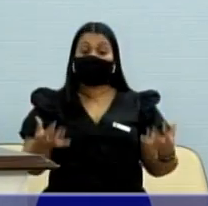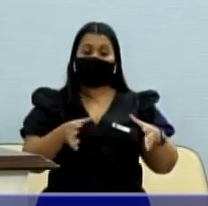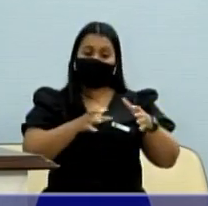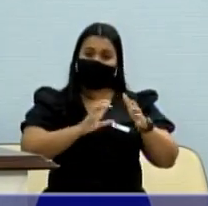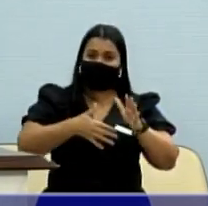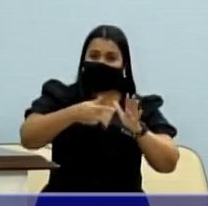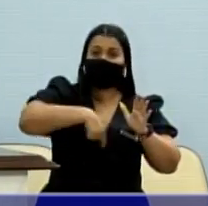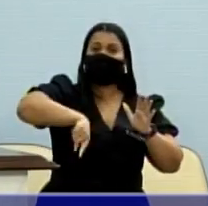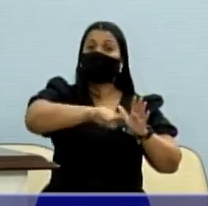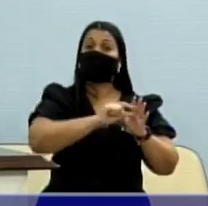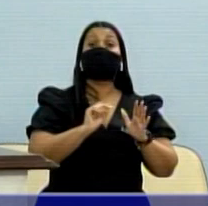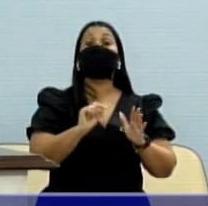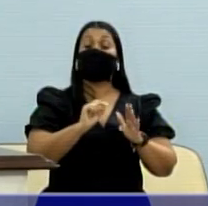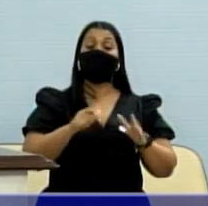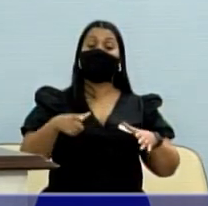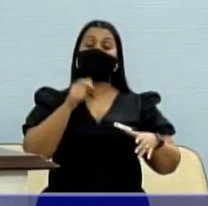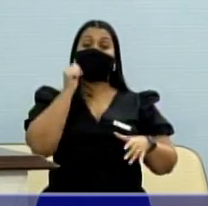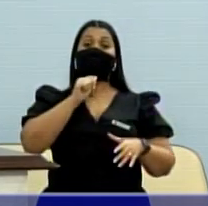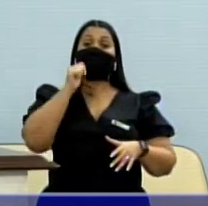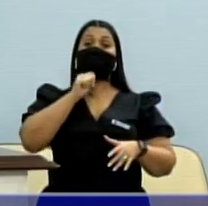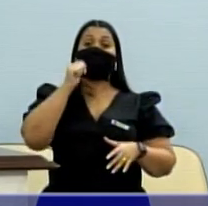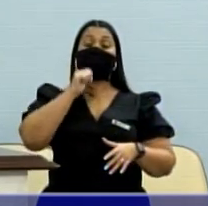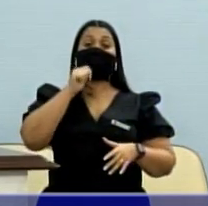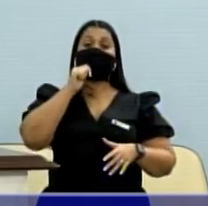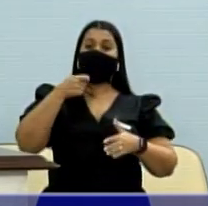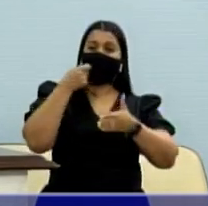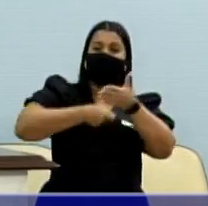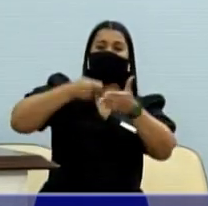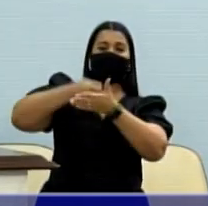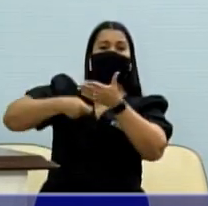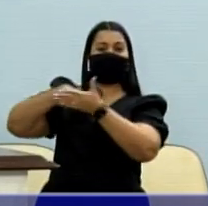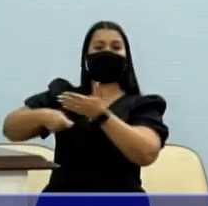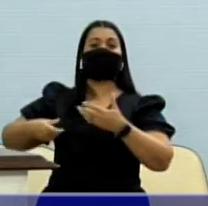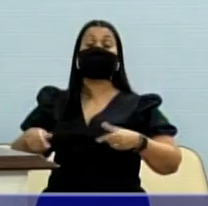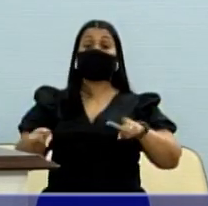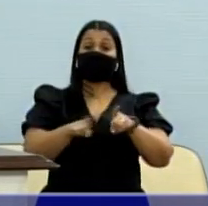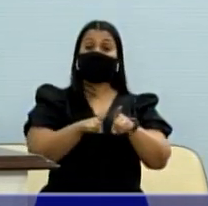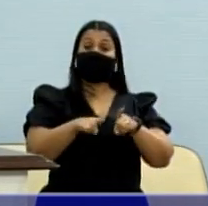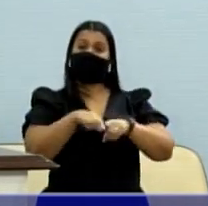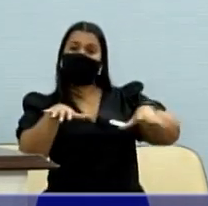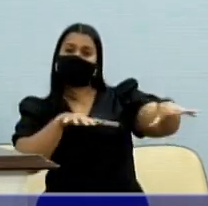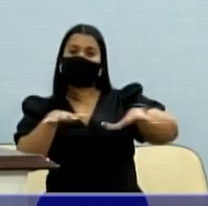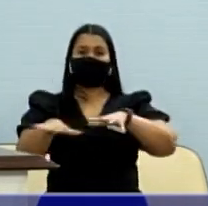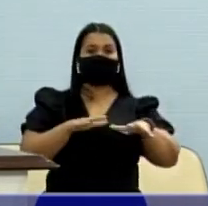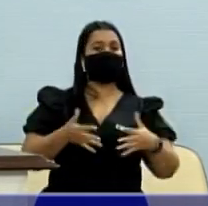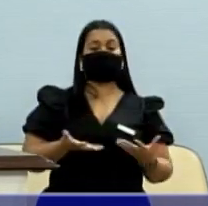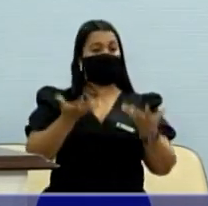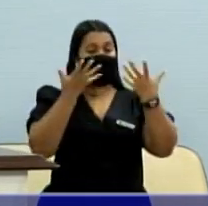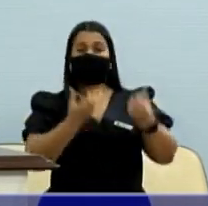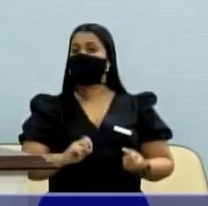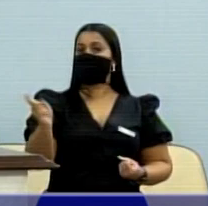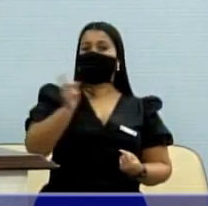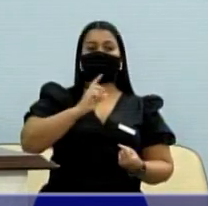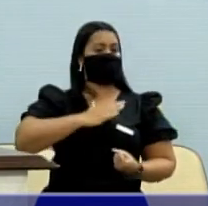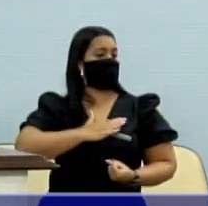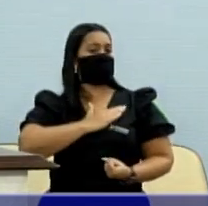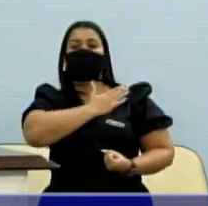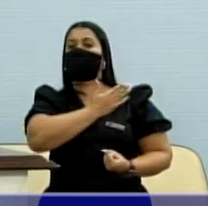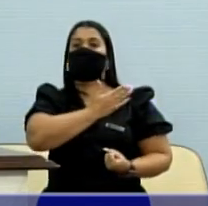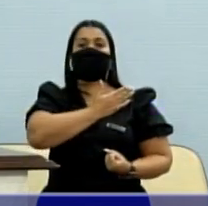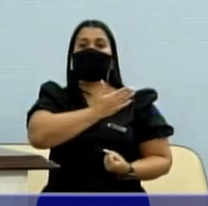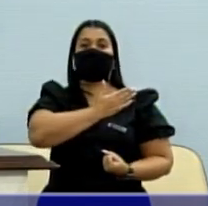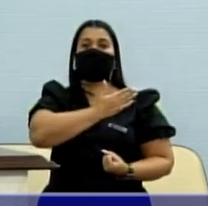o movimento feminista, o movimento de combate à homofobia, o movimento de combate ao